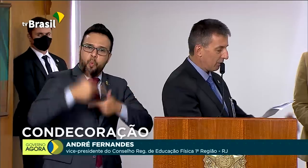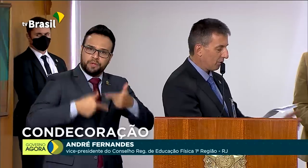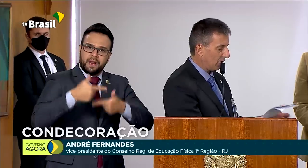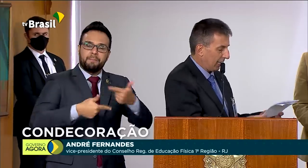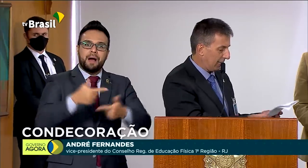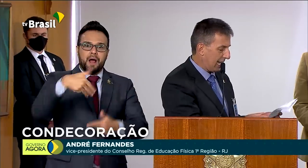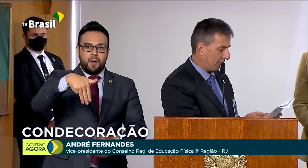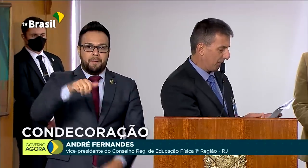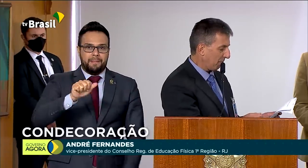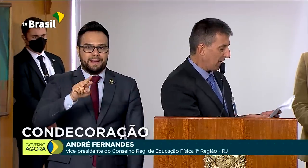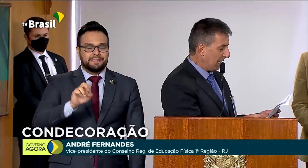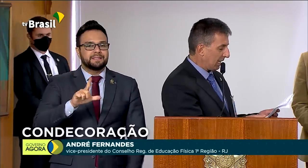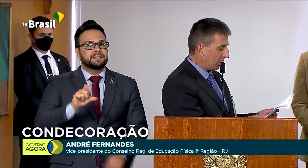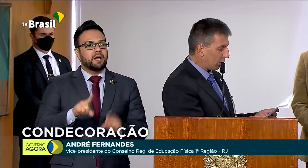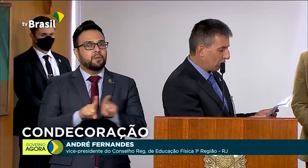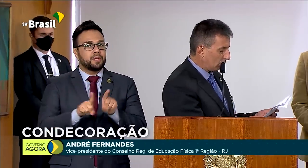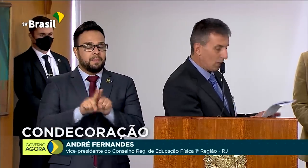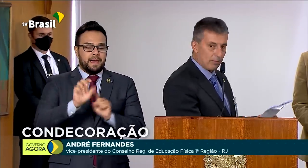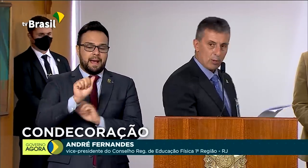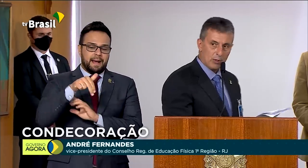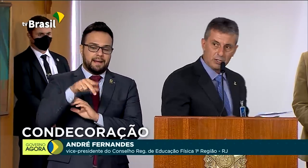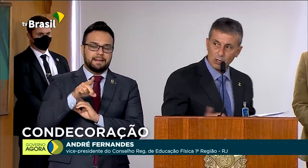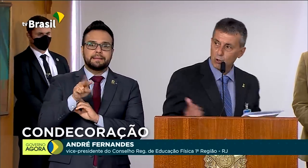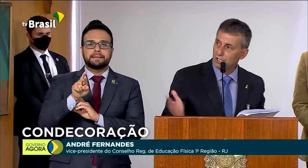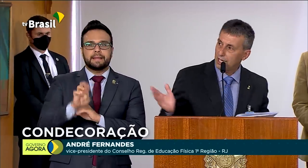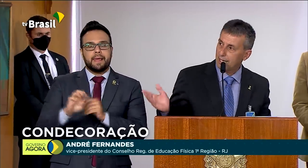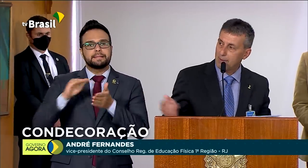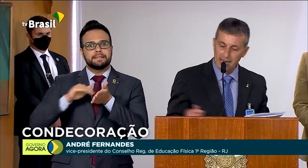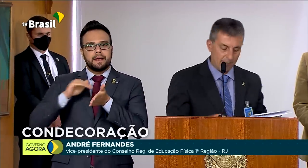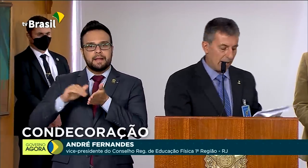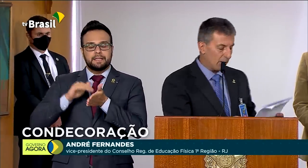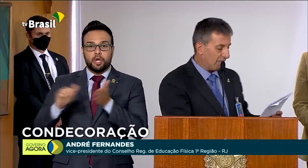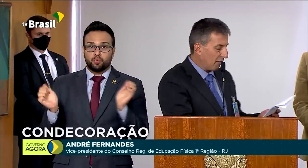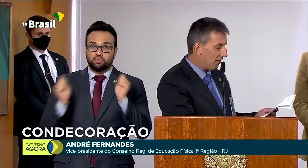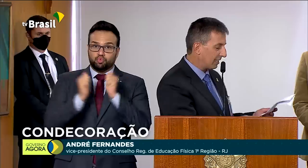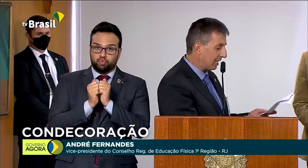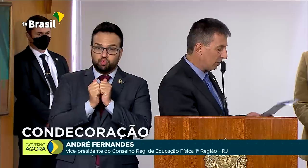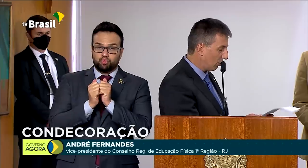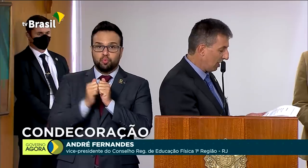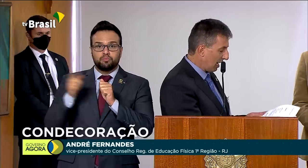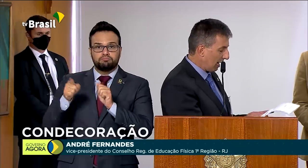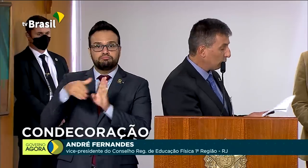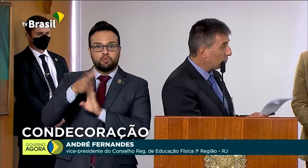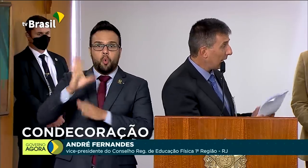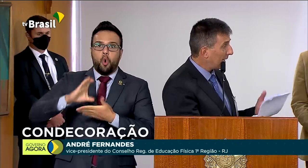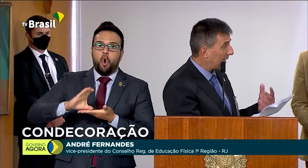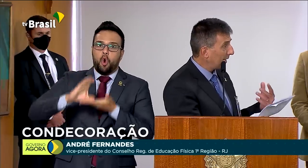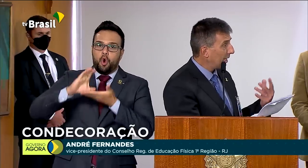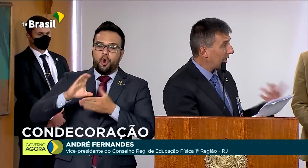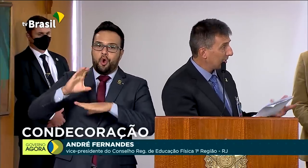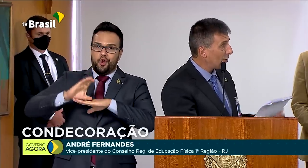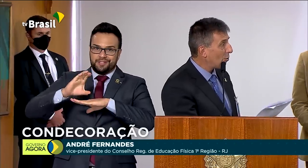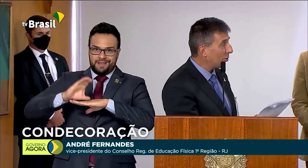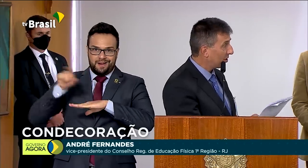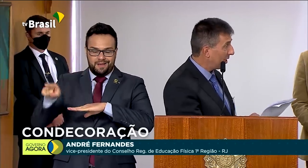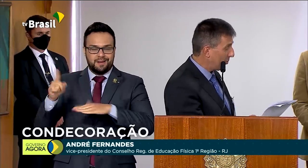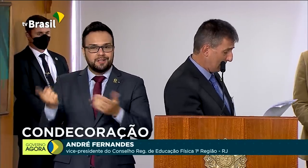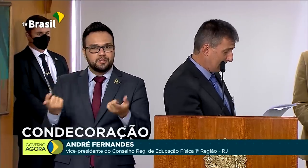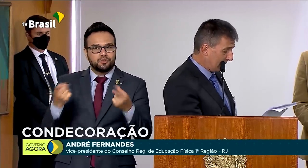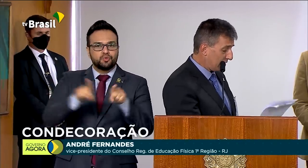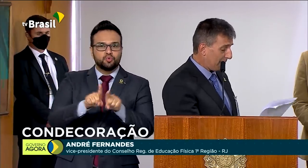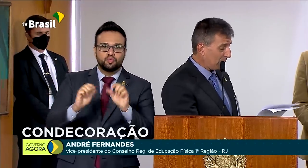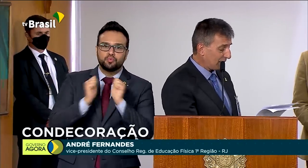André, nosso secretário, junto com a nossa conselheira Maria Paula, veio fazendo em relação ao